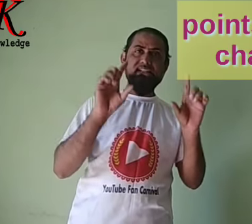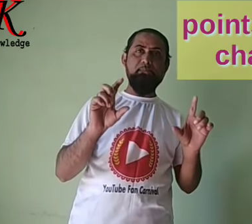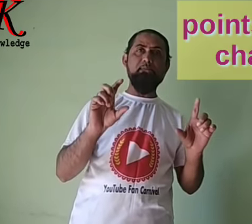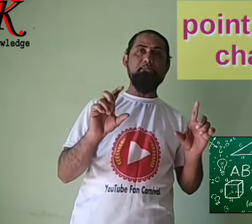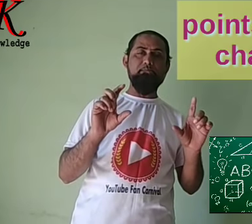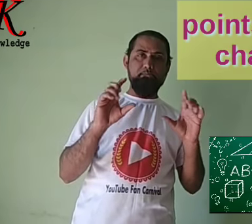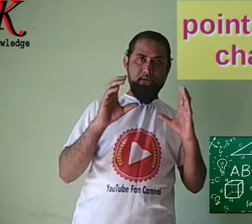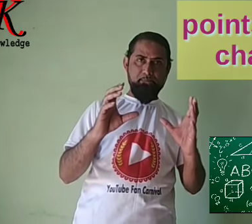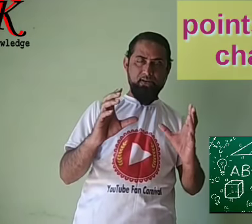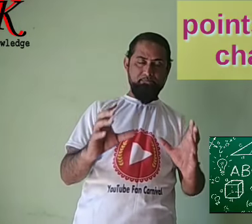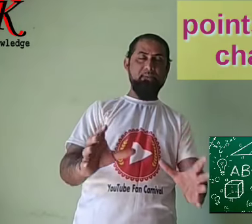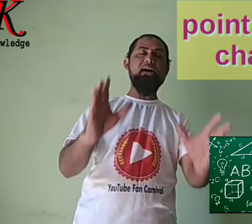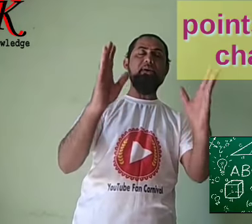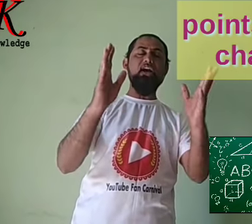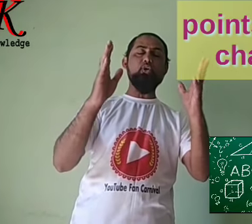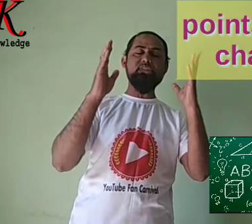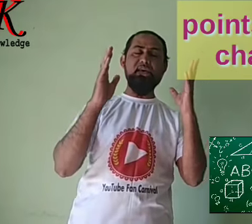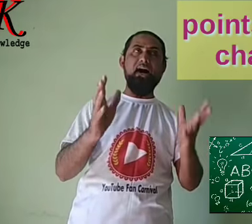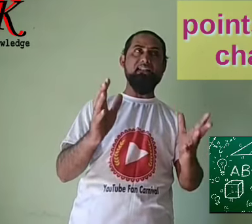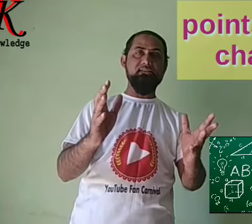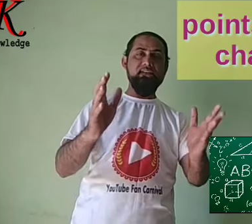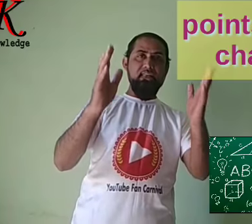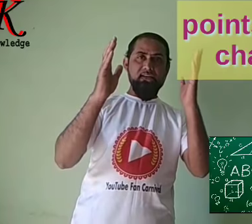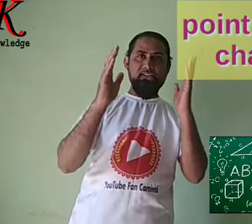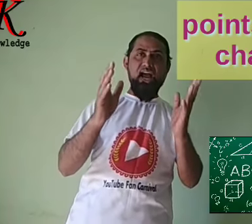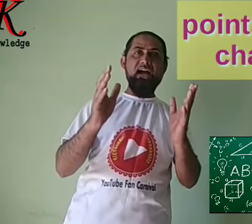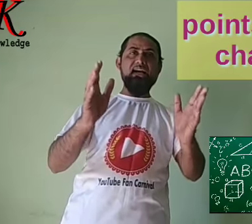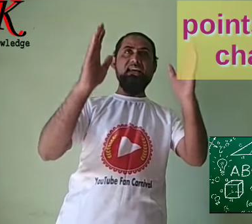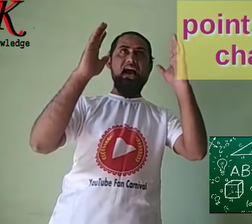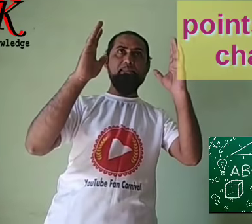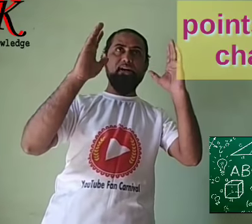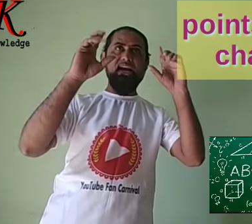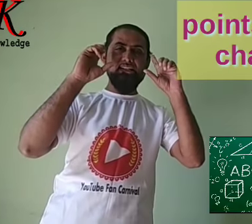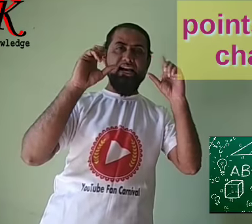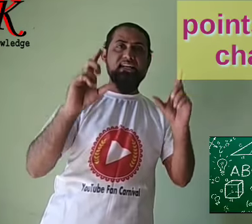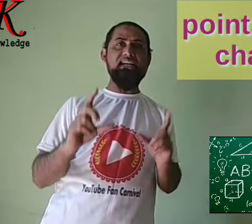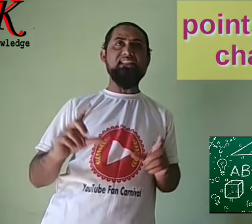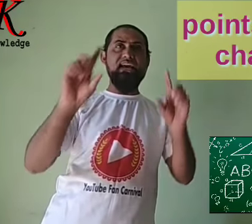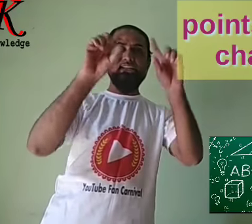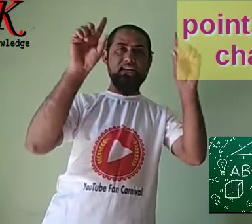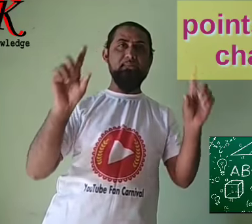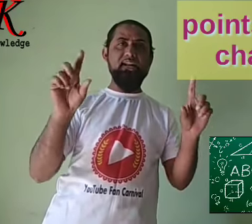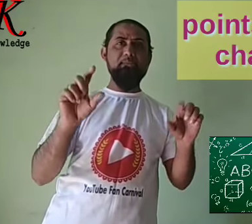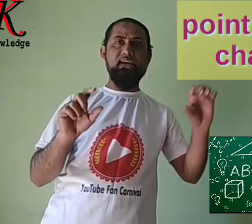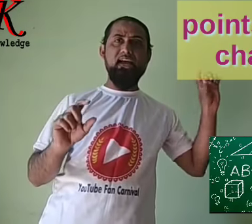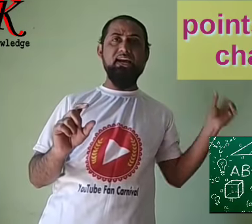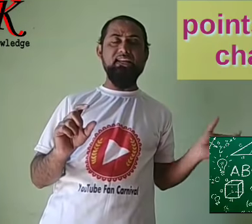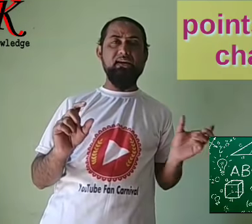से paper में और उसके बाद जहां कहीं आपका ध्यान ज्यादा जाता है किसी अलमारी में या वाहिने के